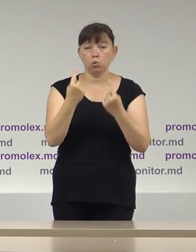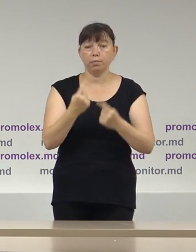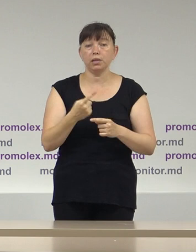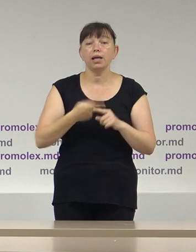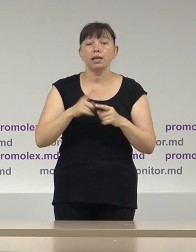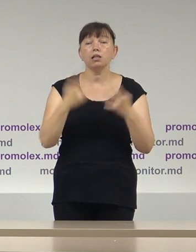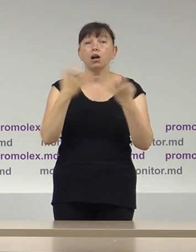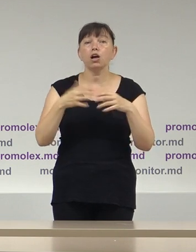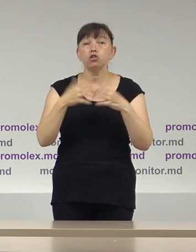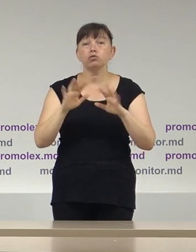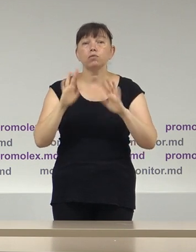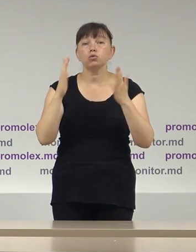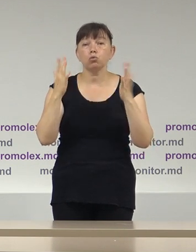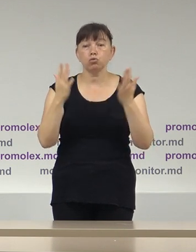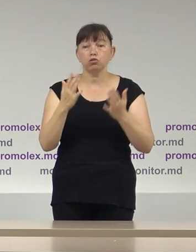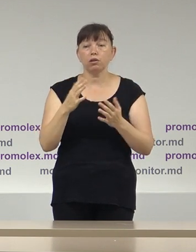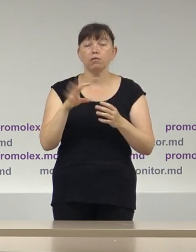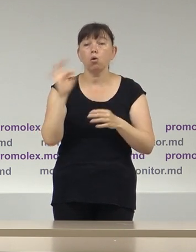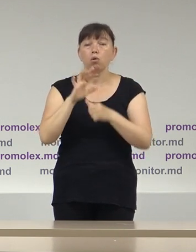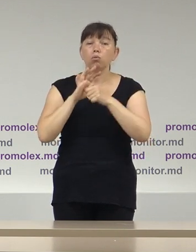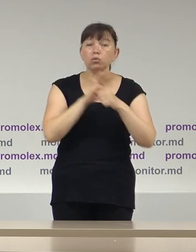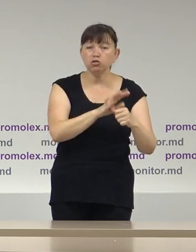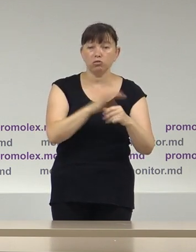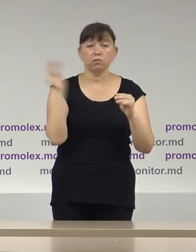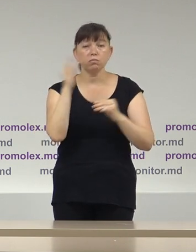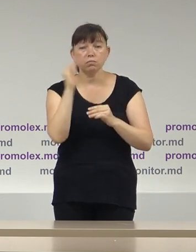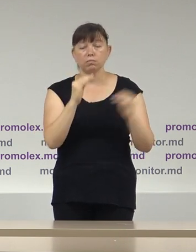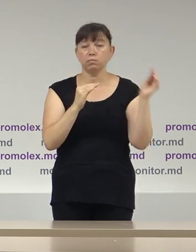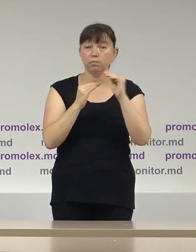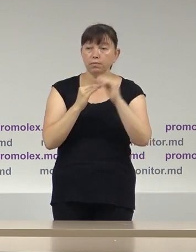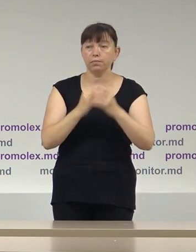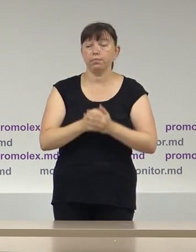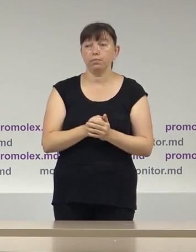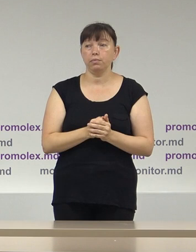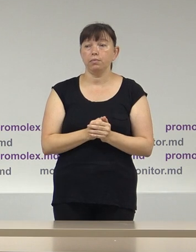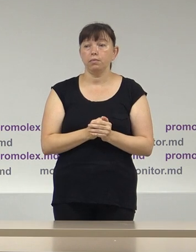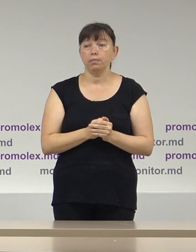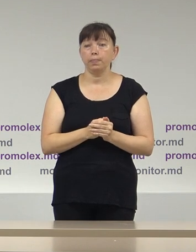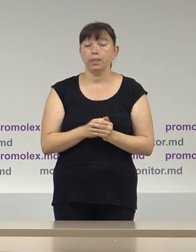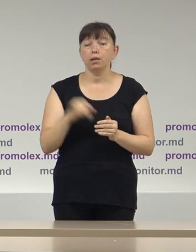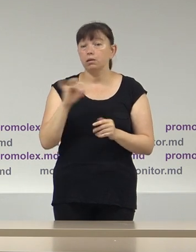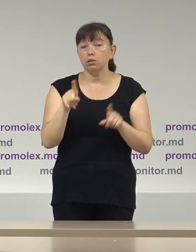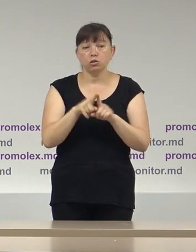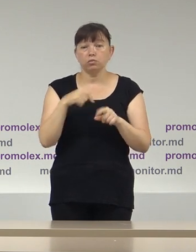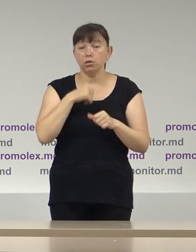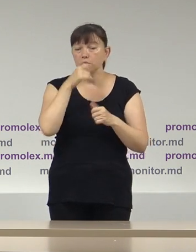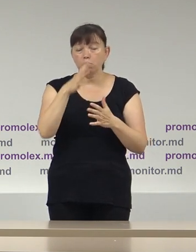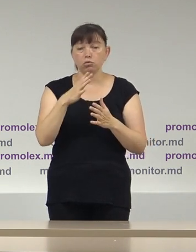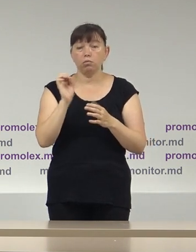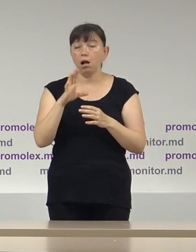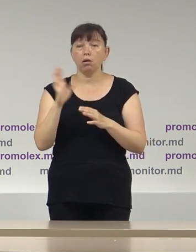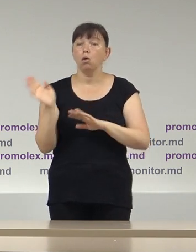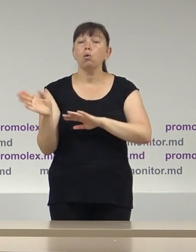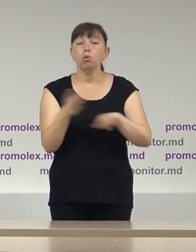a numărului de cazuri, de discurs de ură utilizat în campanie, la fel cum nu putem trece cu vederea